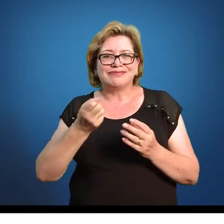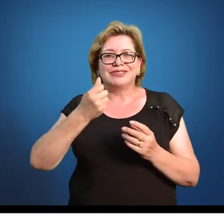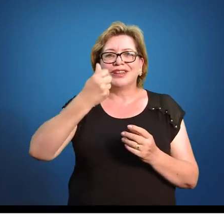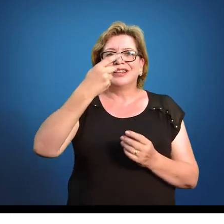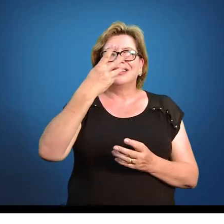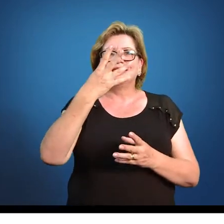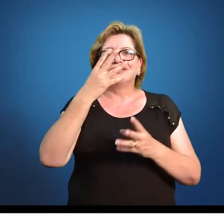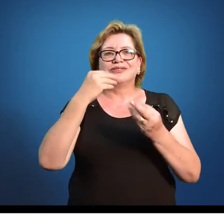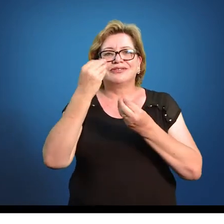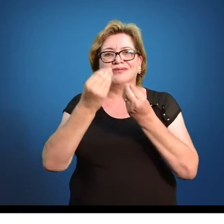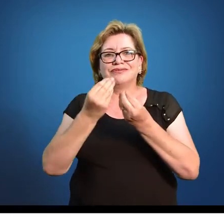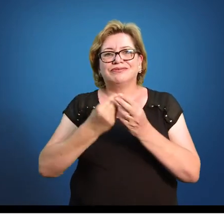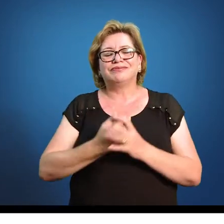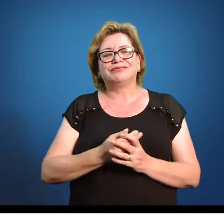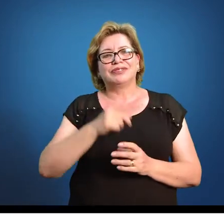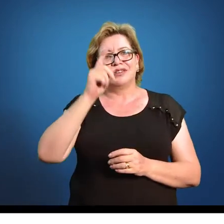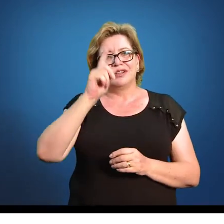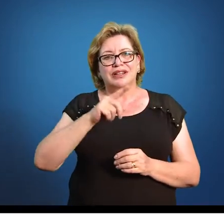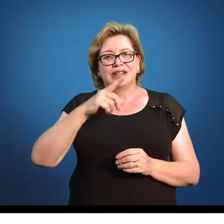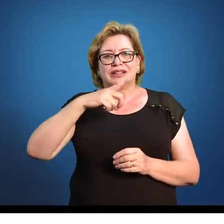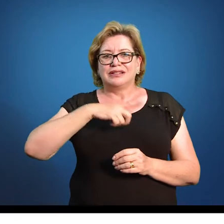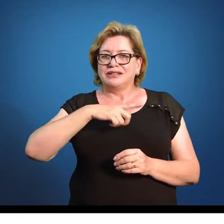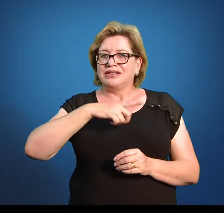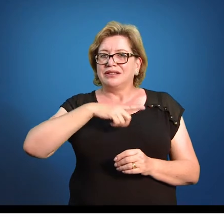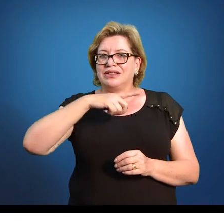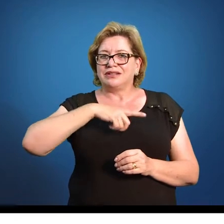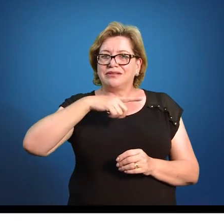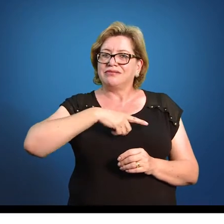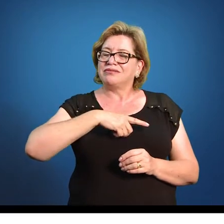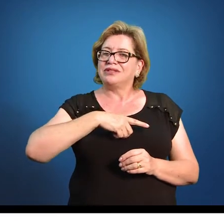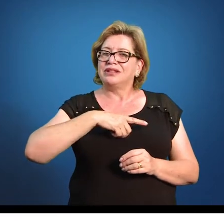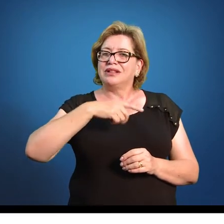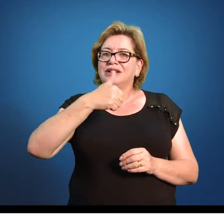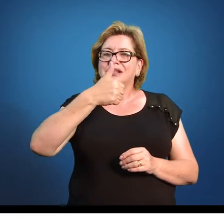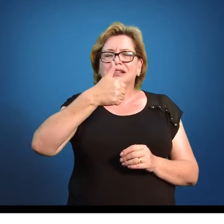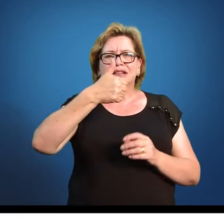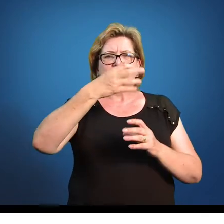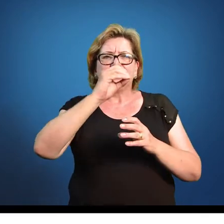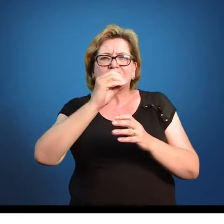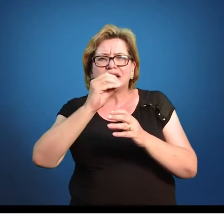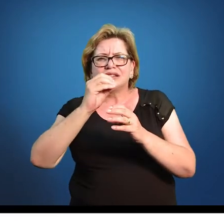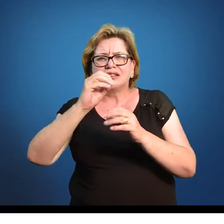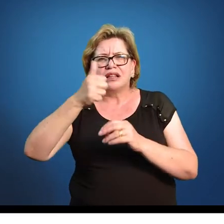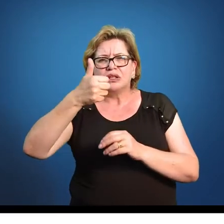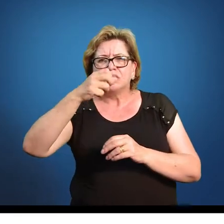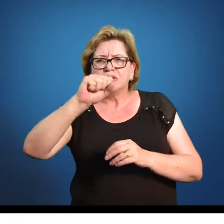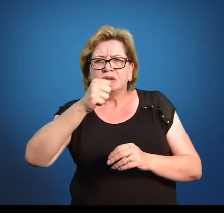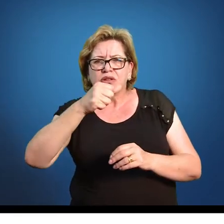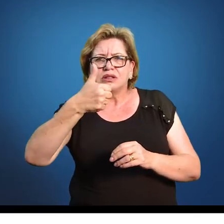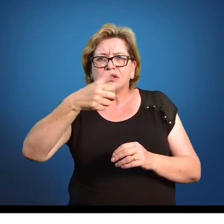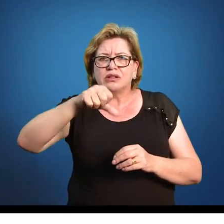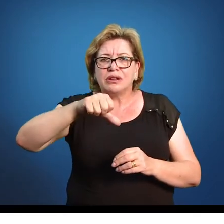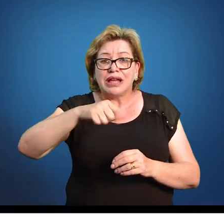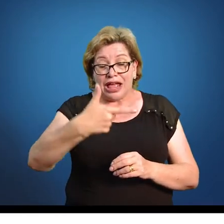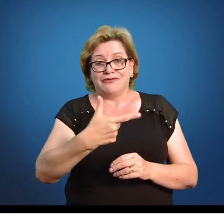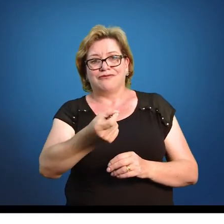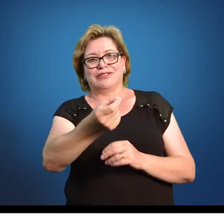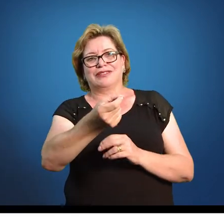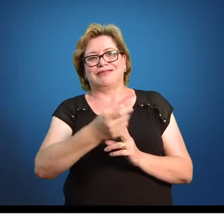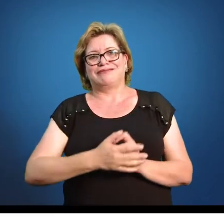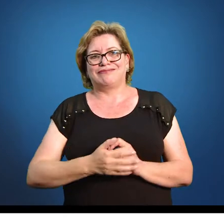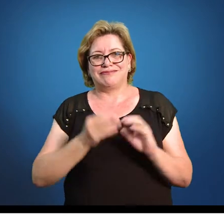de dados que foi trabalhado. Então nós temos aqui. Dez. Dezoito. Dezenove. Vinte.